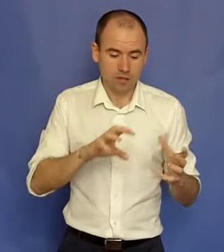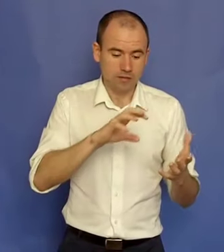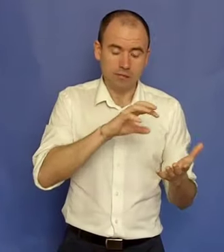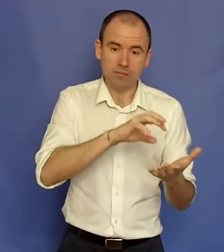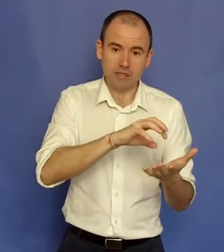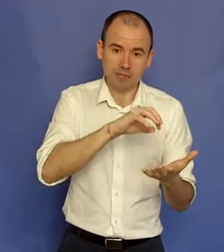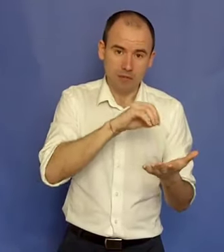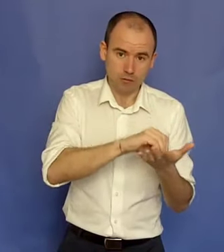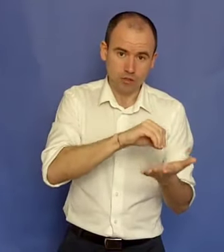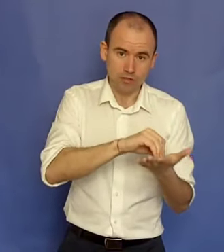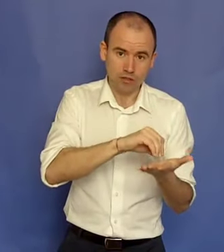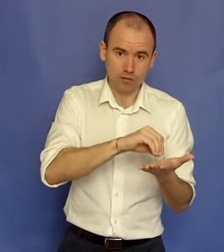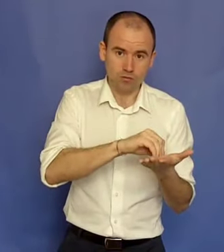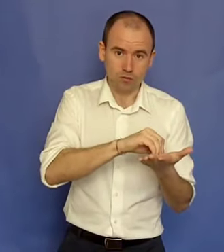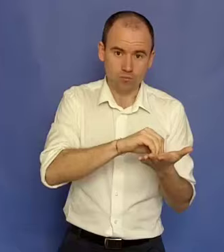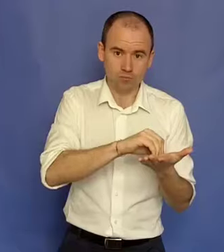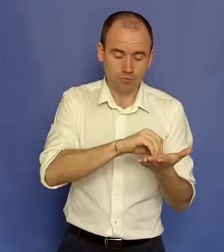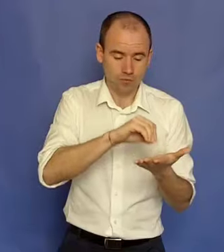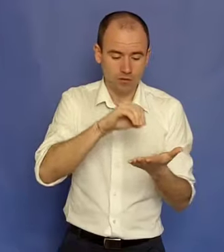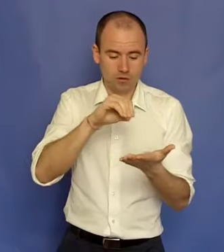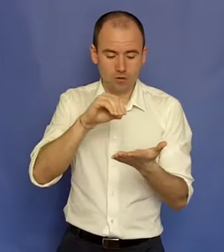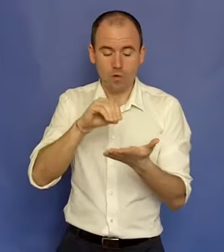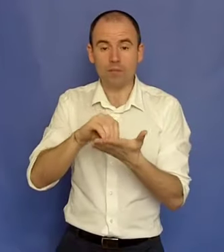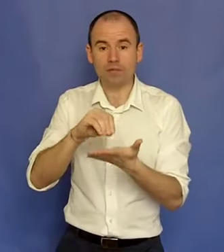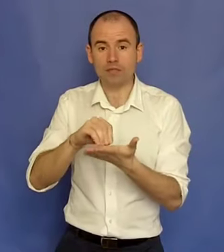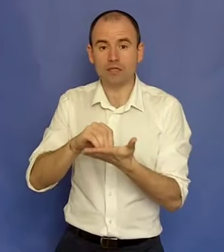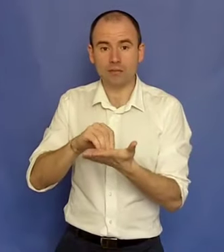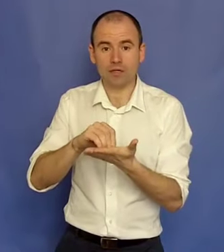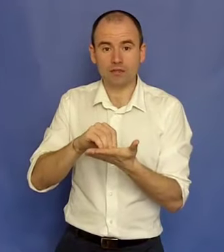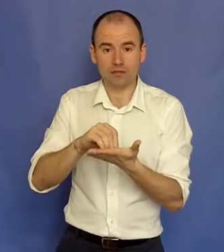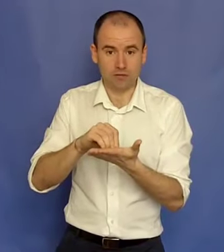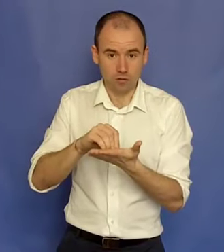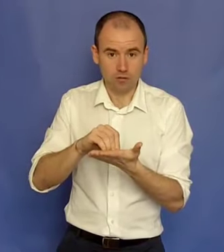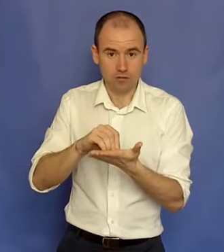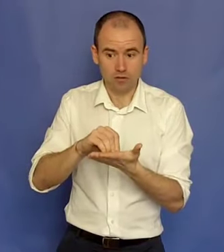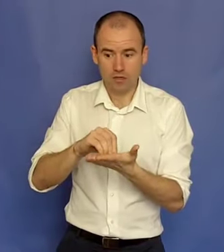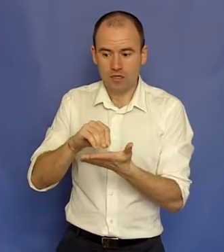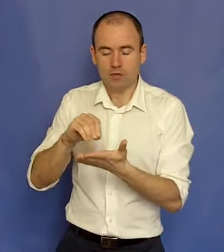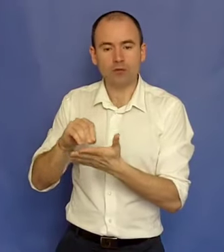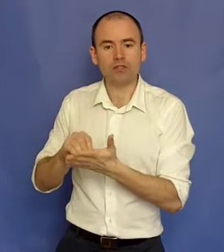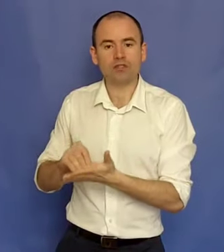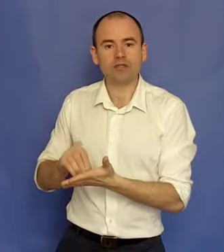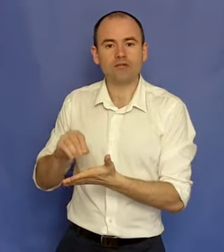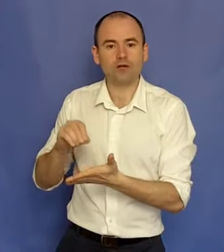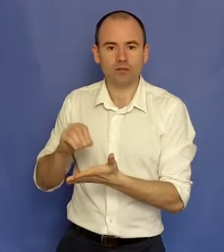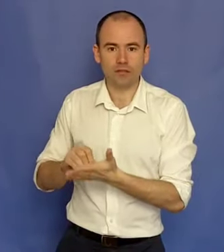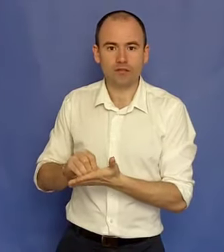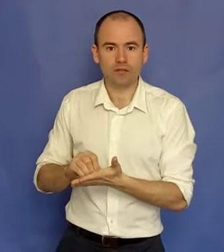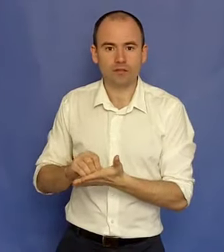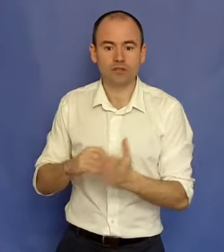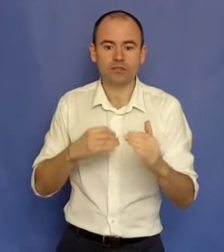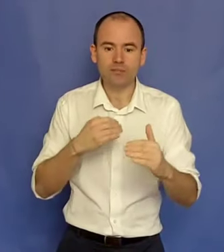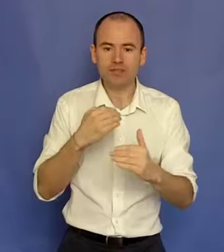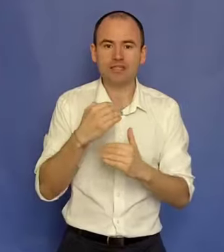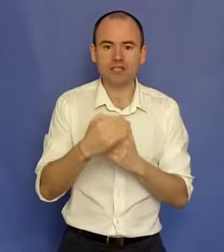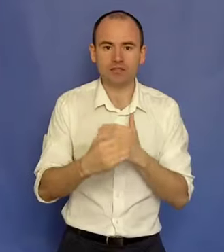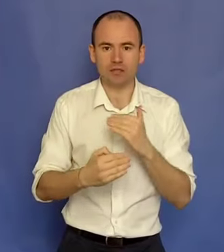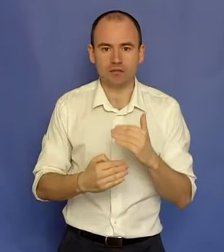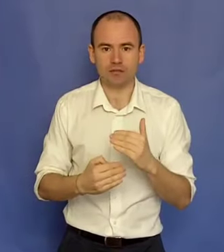să îmbini pasiunea și talentul tău cu abilitățile pe care ți le dezvolți și apoi să știi să le valorizezi și să începi să trăiești din asta.